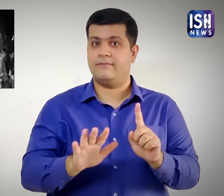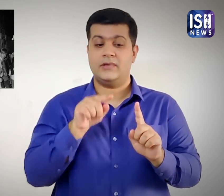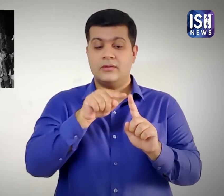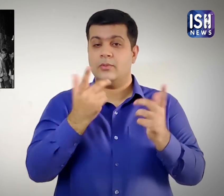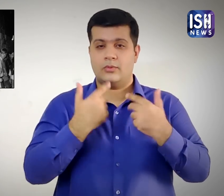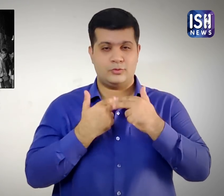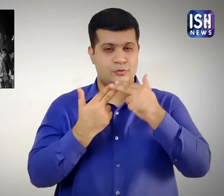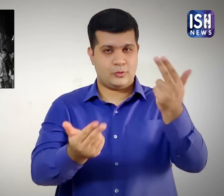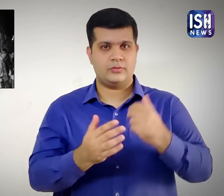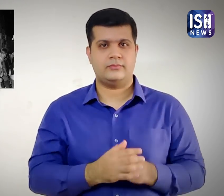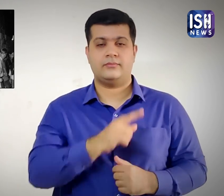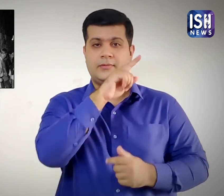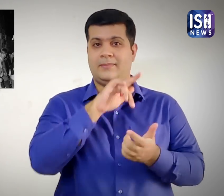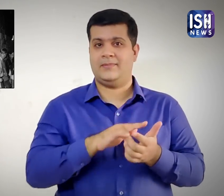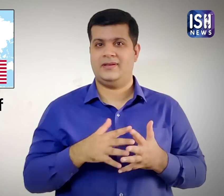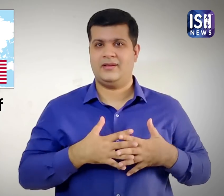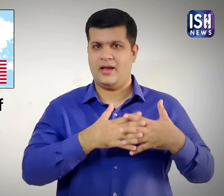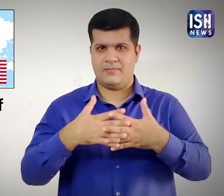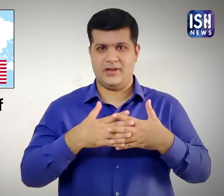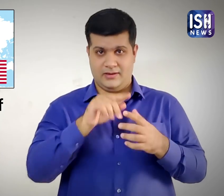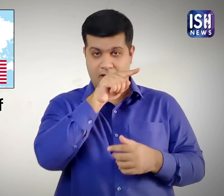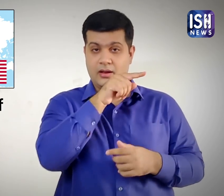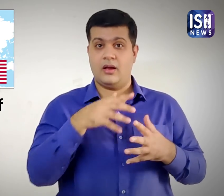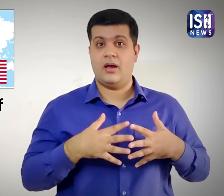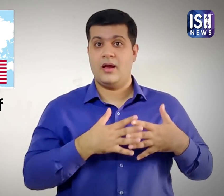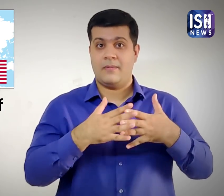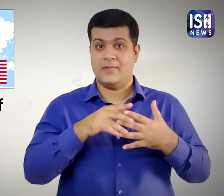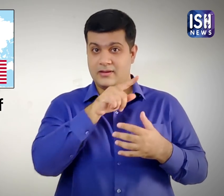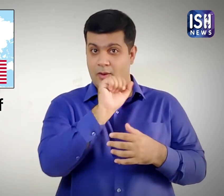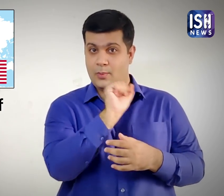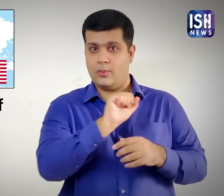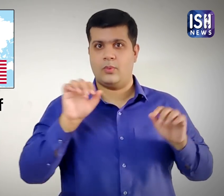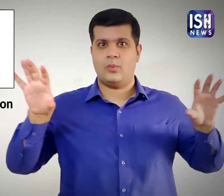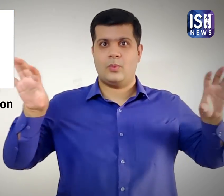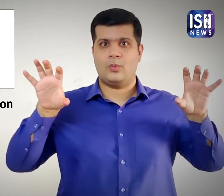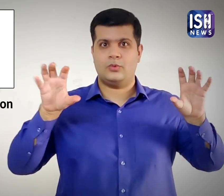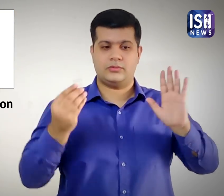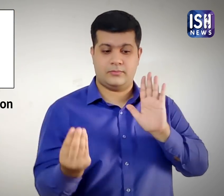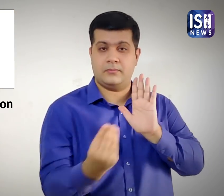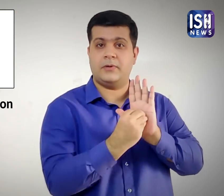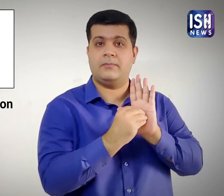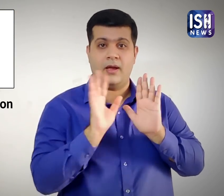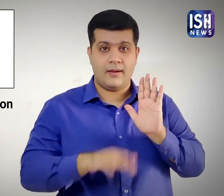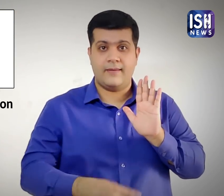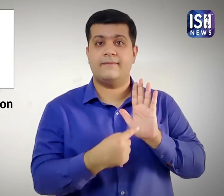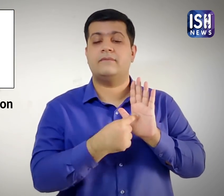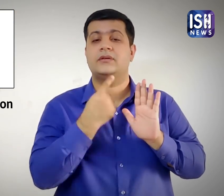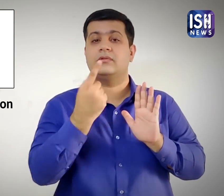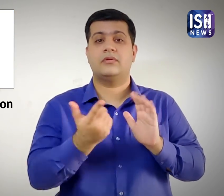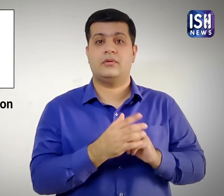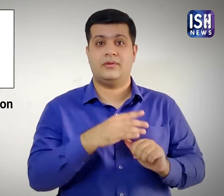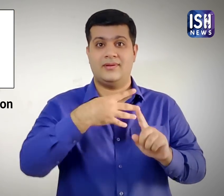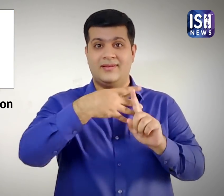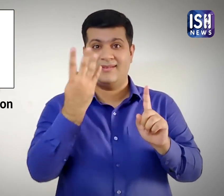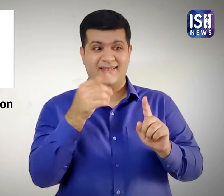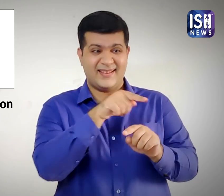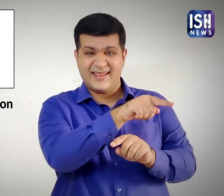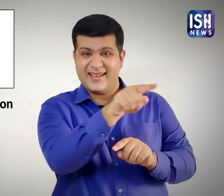यह है उसकी कहानी। पहले अमरीकी सम्वदान ने समलेंगिक ता और समलेंगिक संबंदों पर प्रतिबंद लगा दिया था।